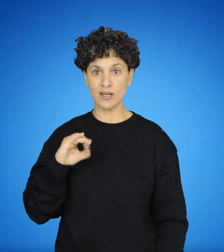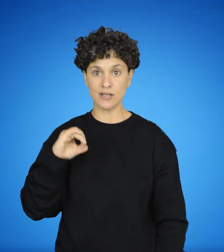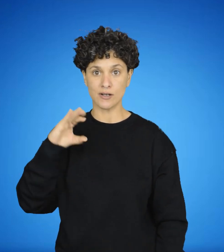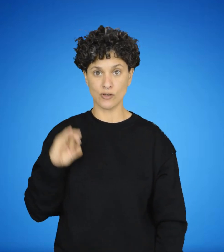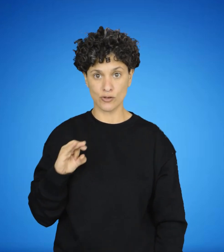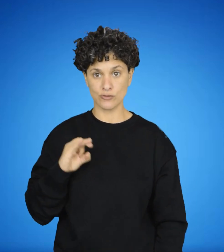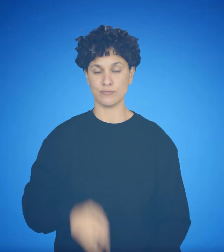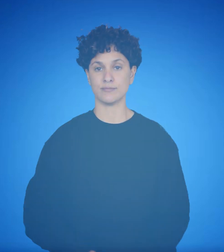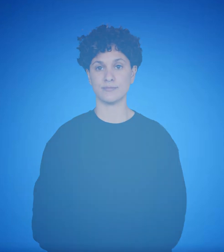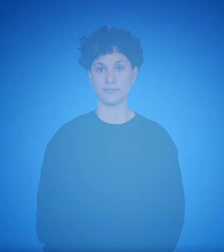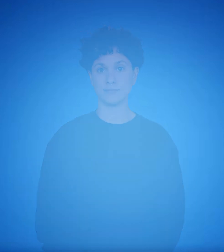necesario cuenta esta misma observación. A. bien,